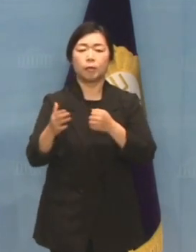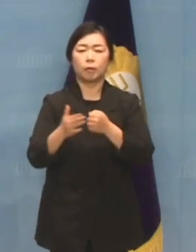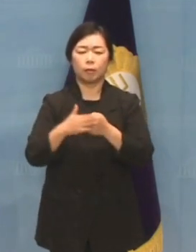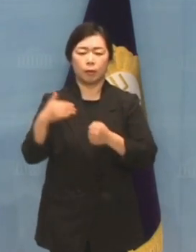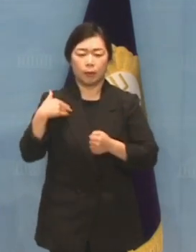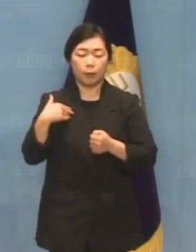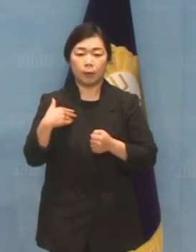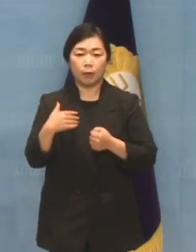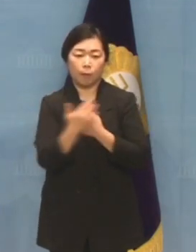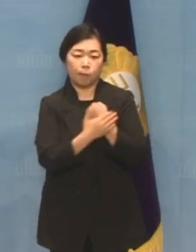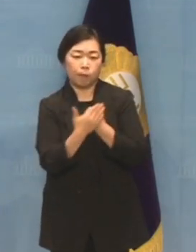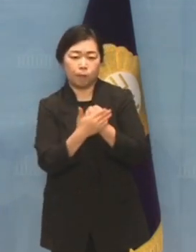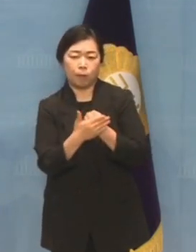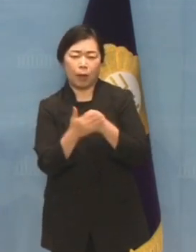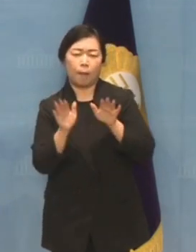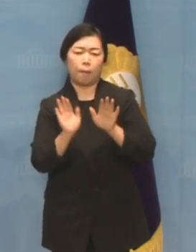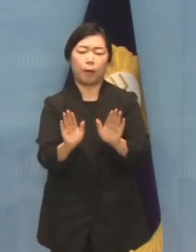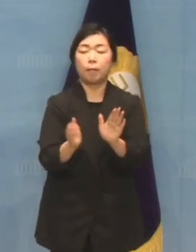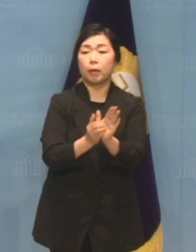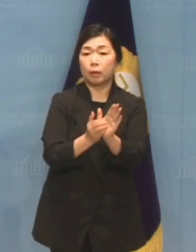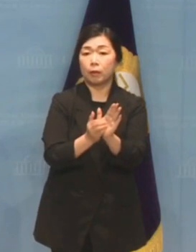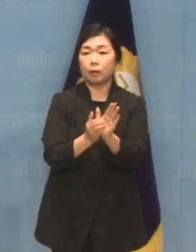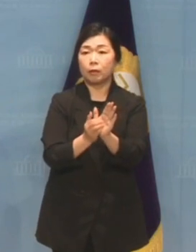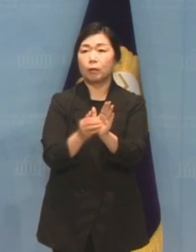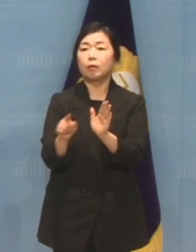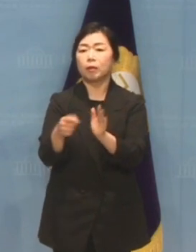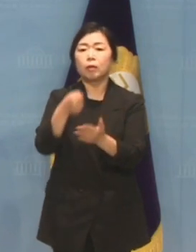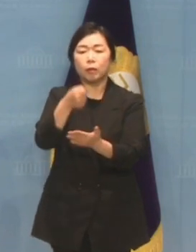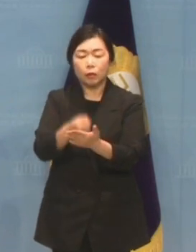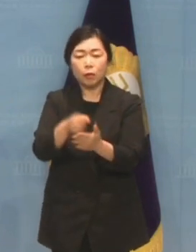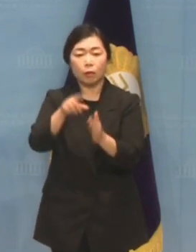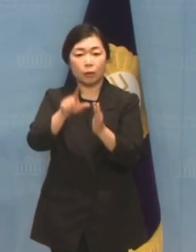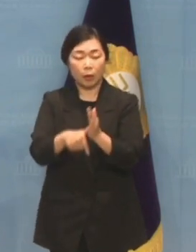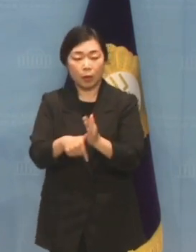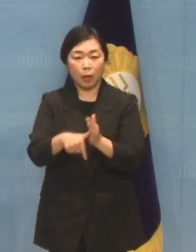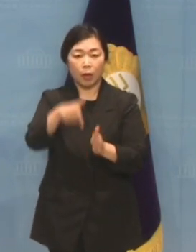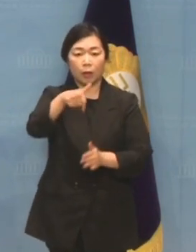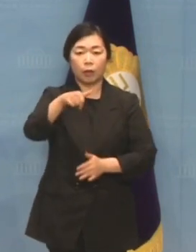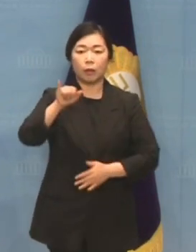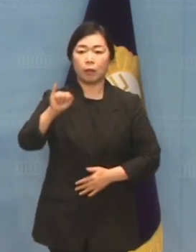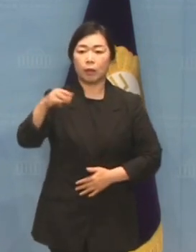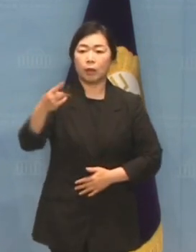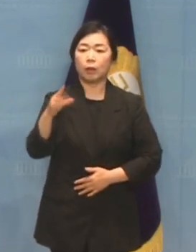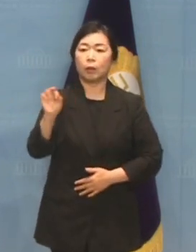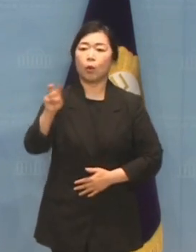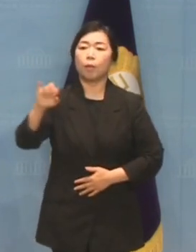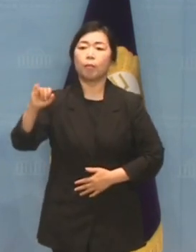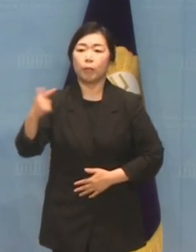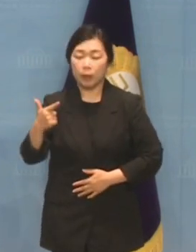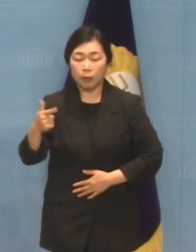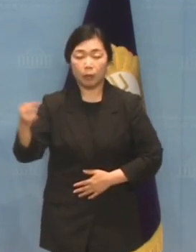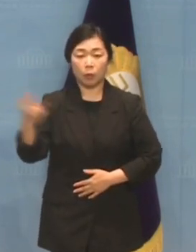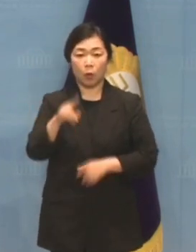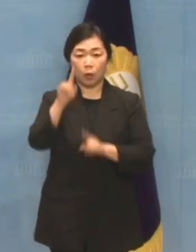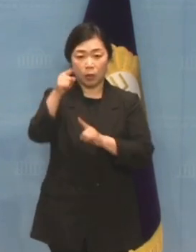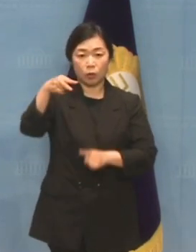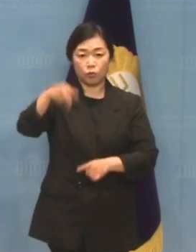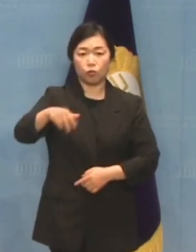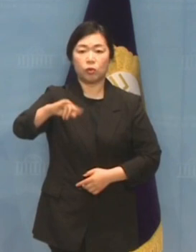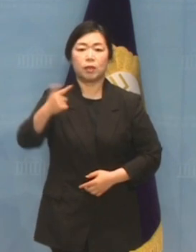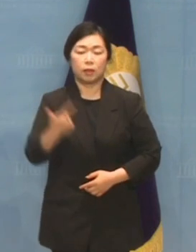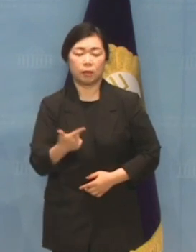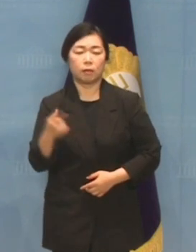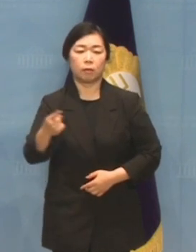결정했습니다. 이 결정에는 기동민 의원 비례대표 이수진 의원도 은근슬쩍 끼워